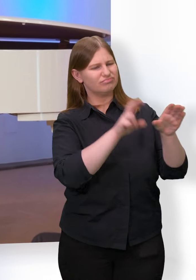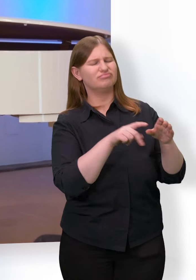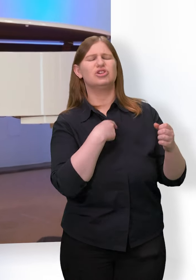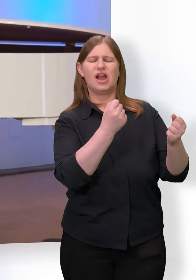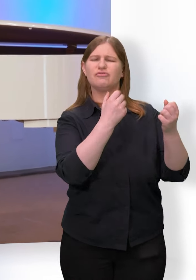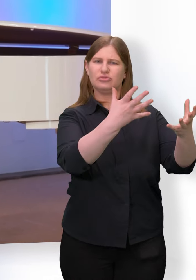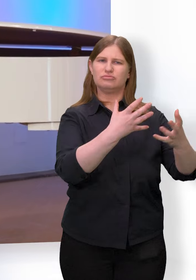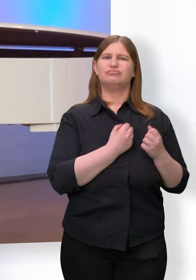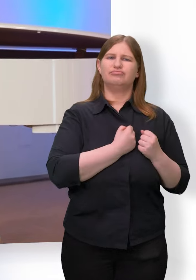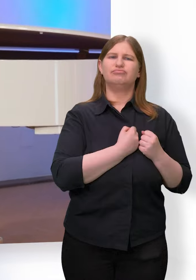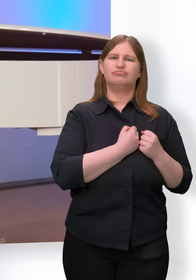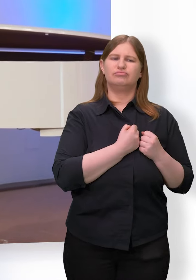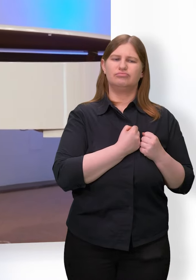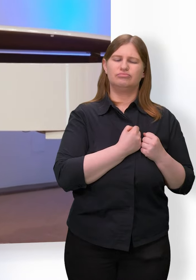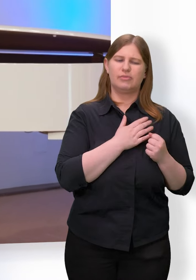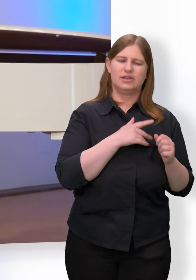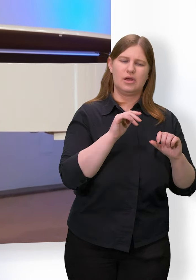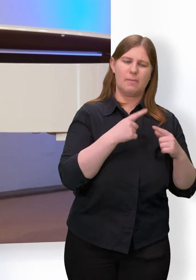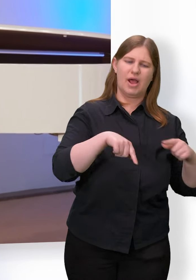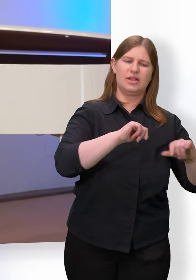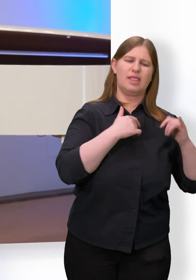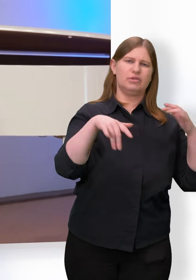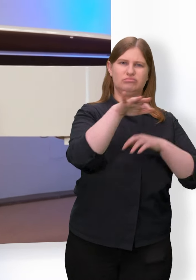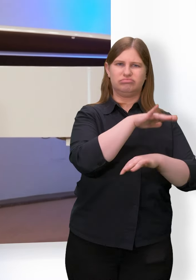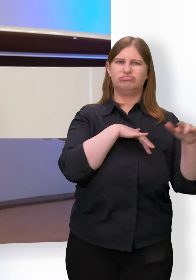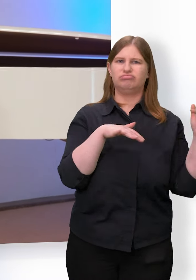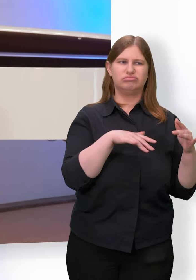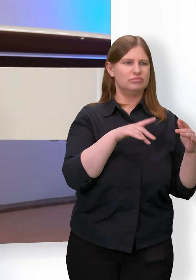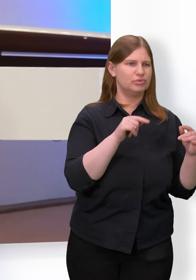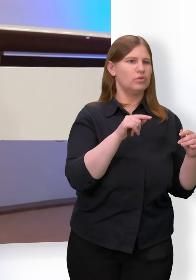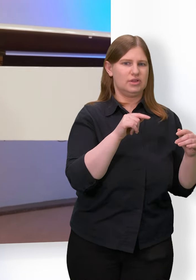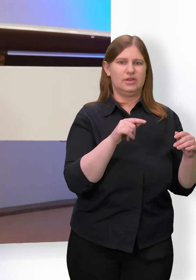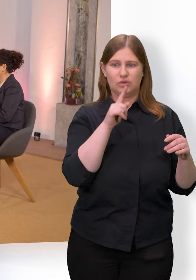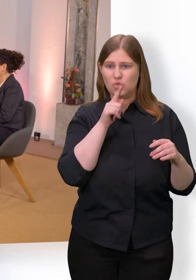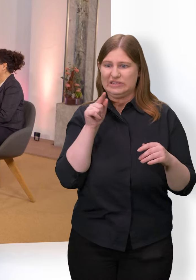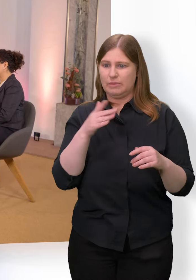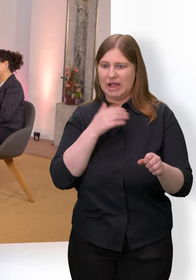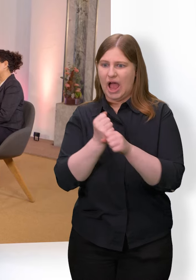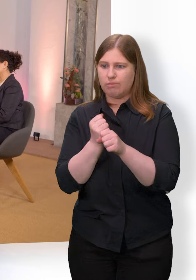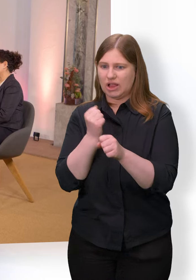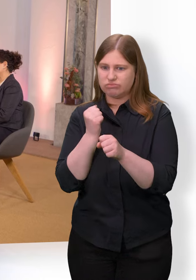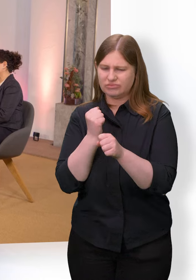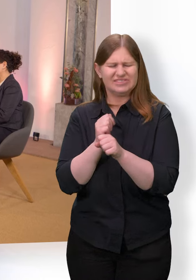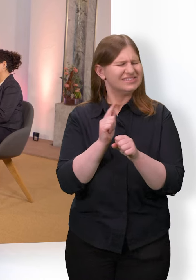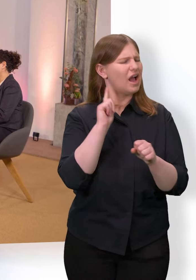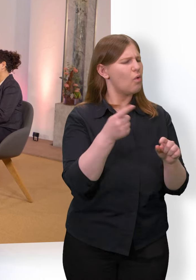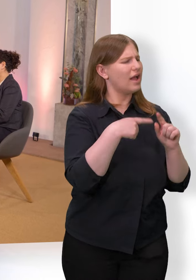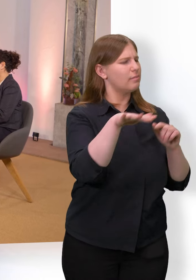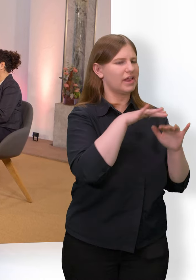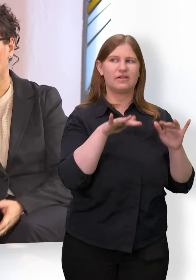Gemeindeleben drumherum, aus dem, dass es noch außerhalb, also dass es auch andere Bereiche gibt. Vielen Dank. Vielen Dank, dass Sie da waren, dass Sie